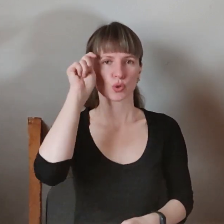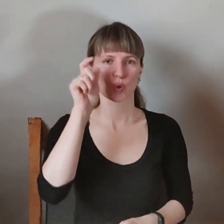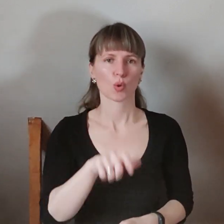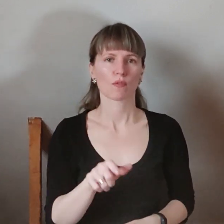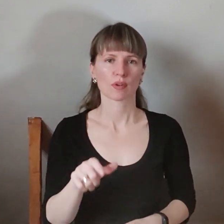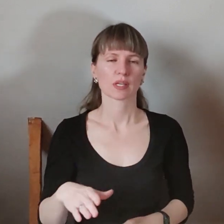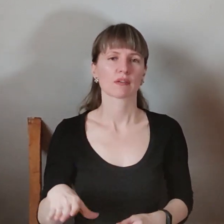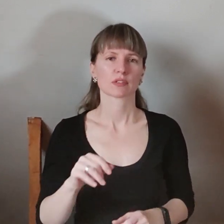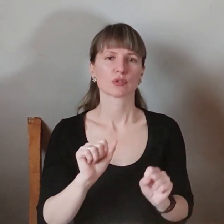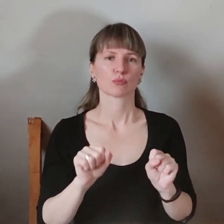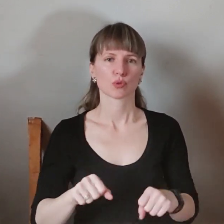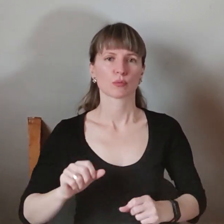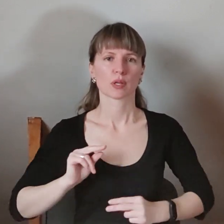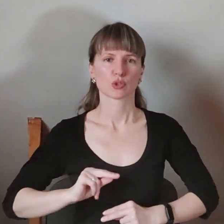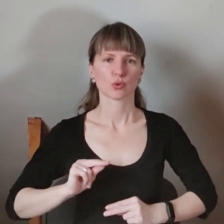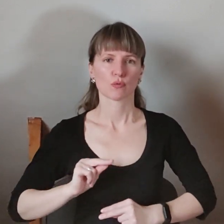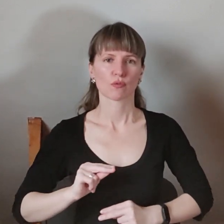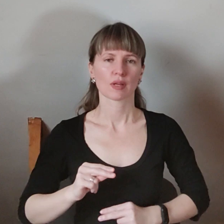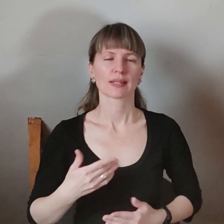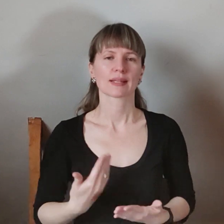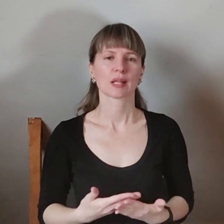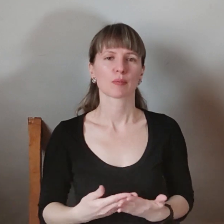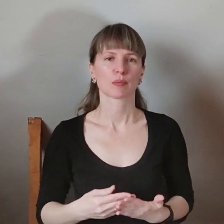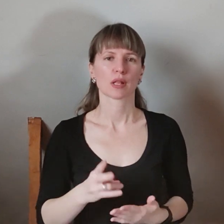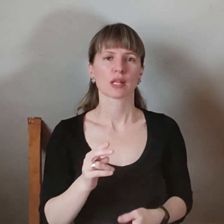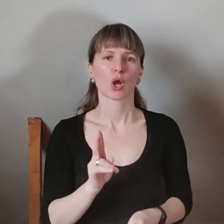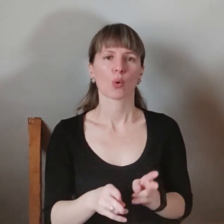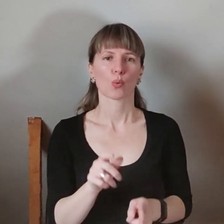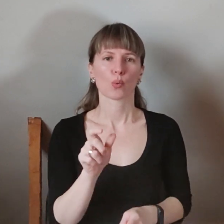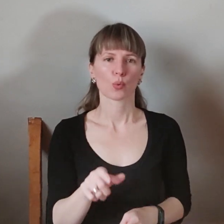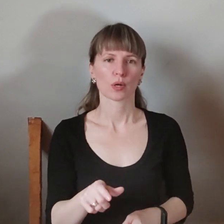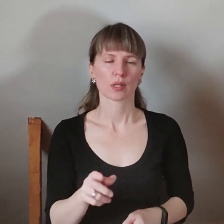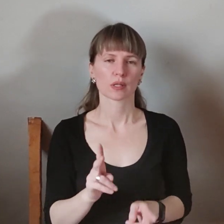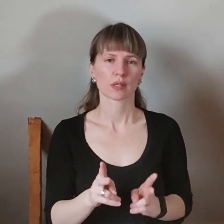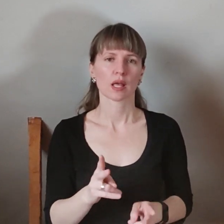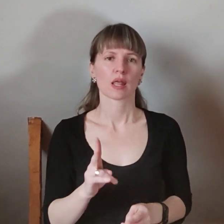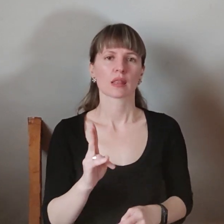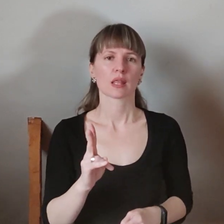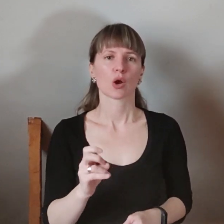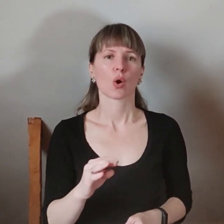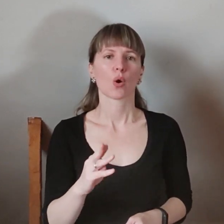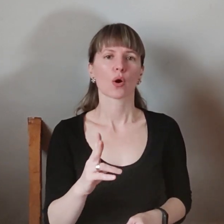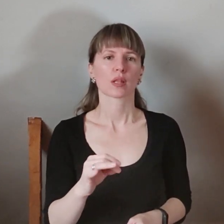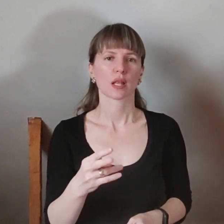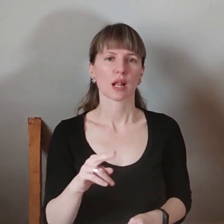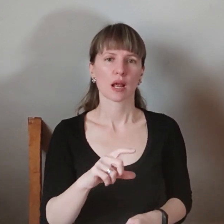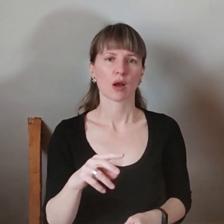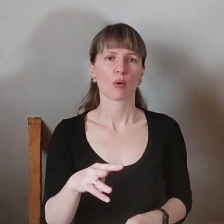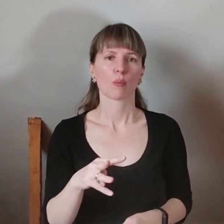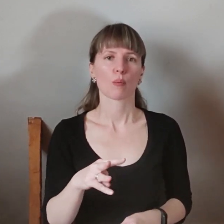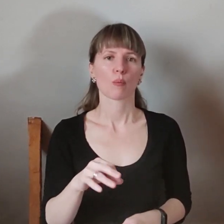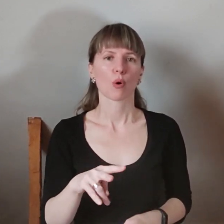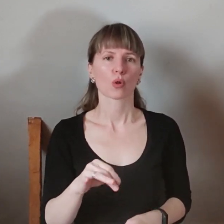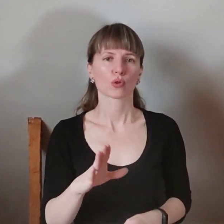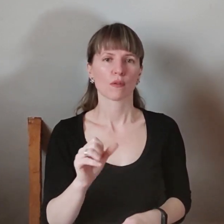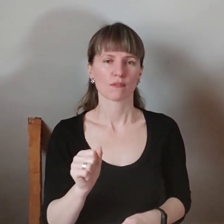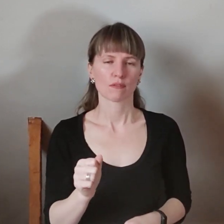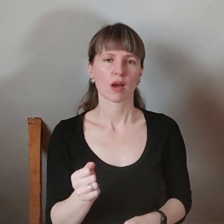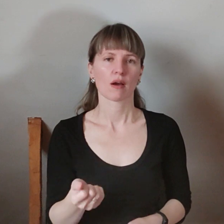всі можуть працювати. Наприклад, на кухні, на коктелях молотова, на прибиранні, мити посуд, фасувати речі.